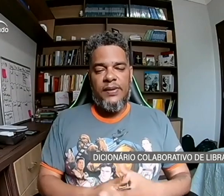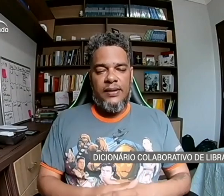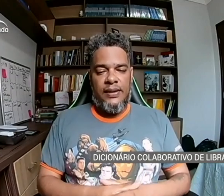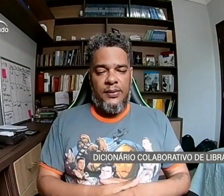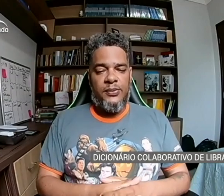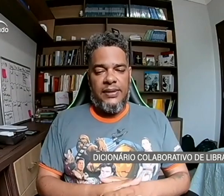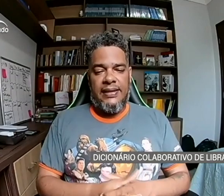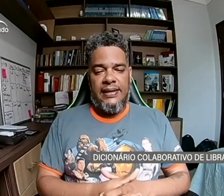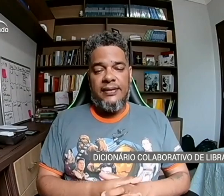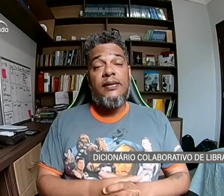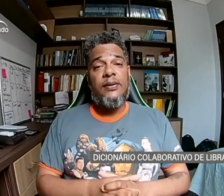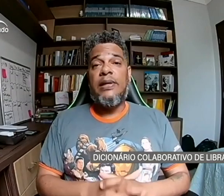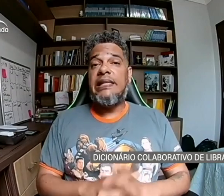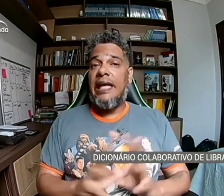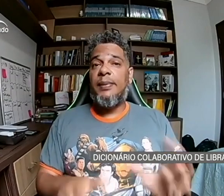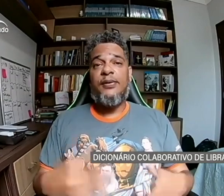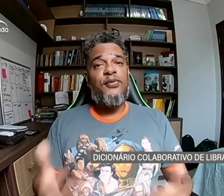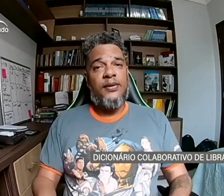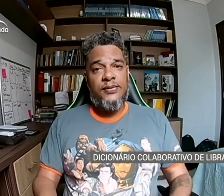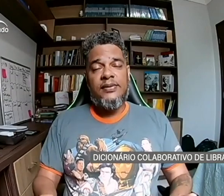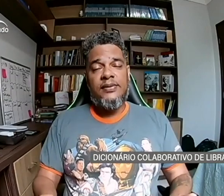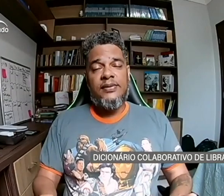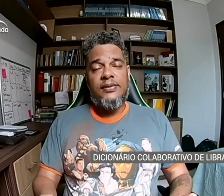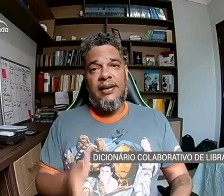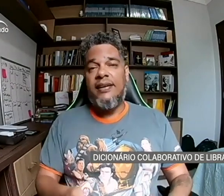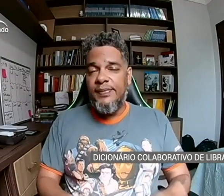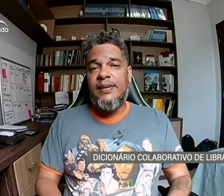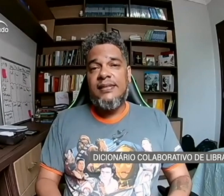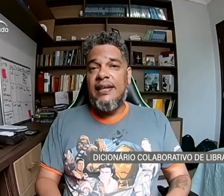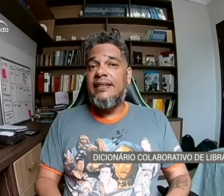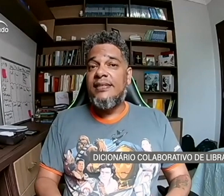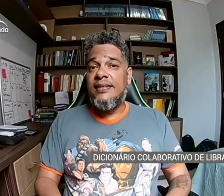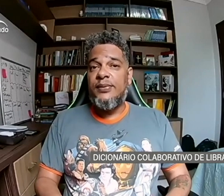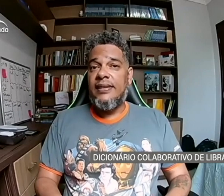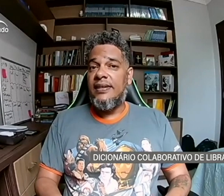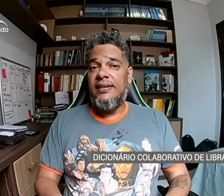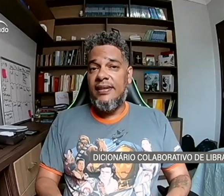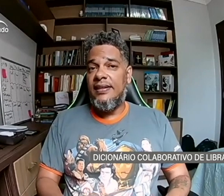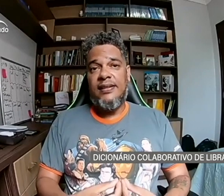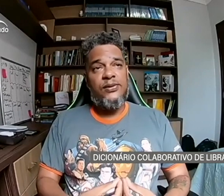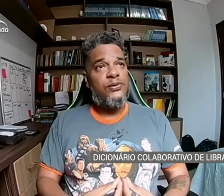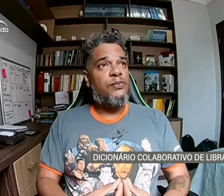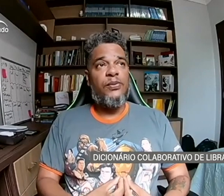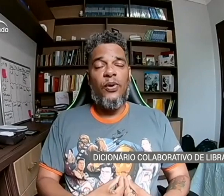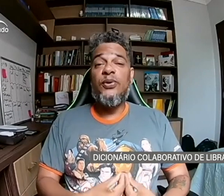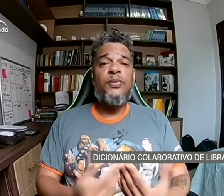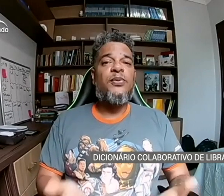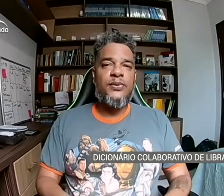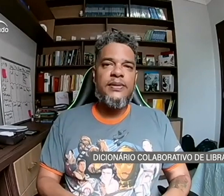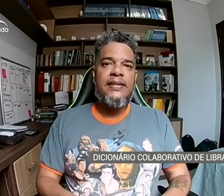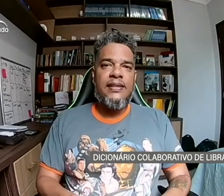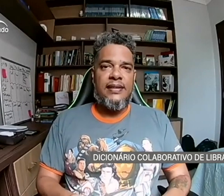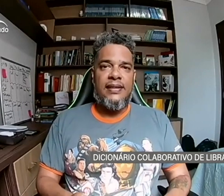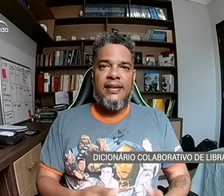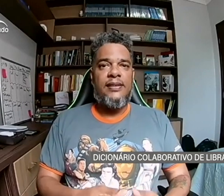Nelson Mandela, o intérprete falso estava lá sinalizando, né? E isso rodou o mundo, né? Então,